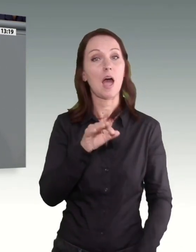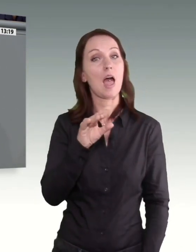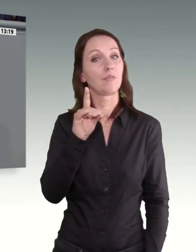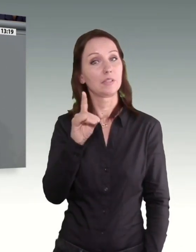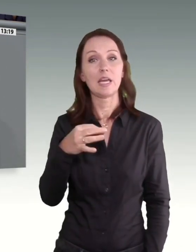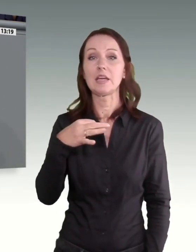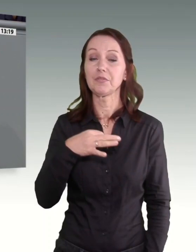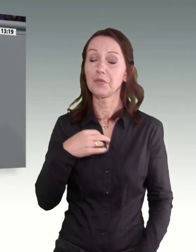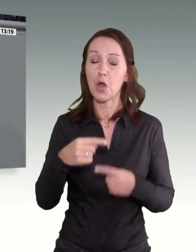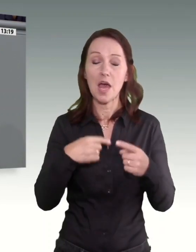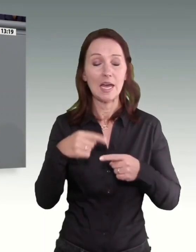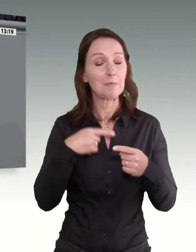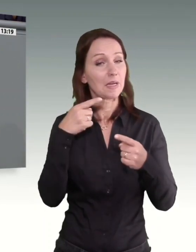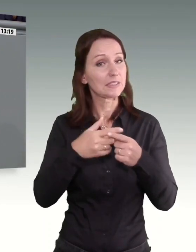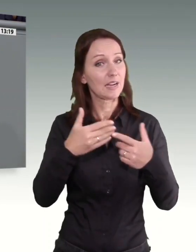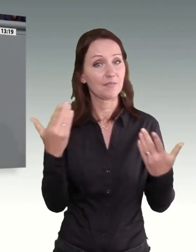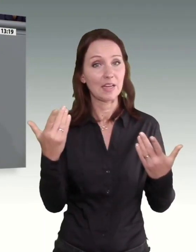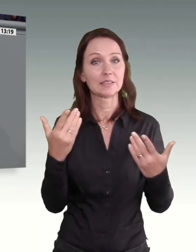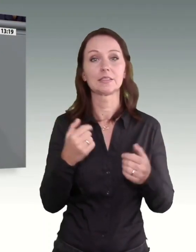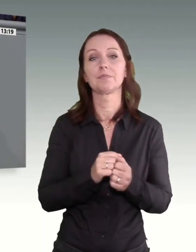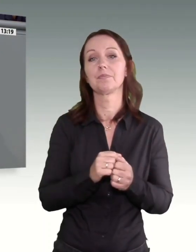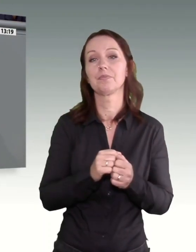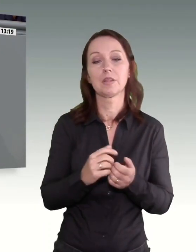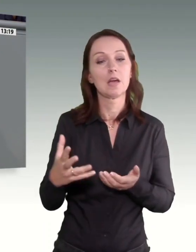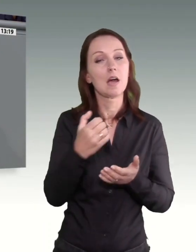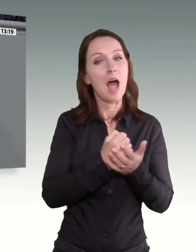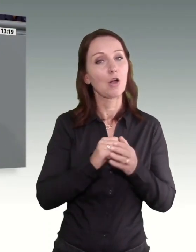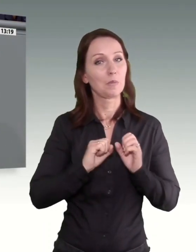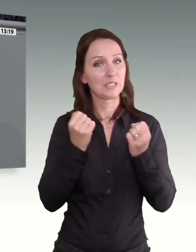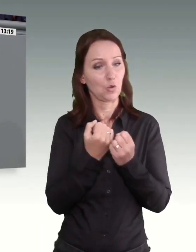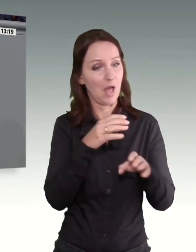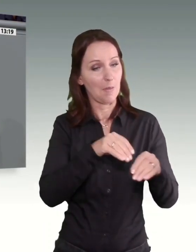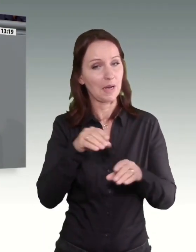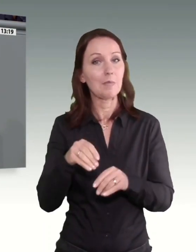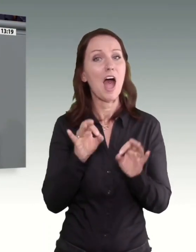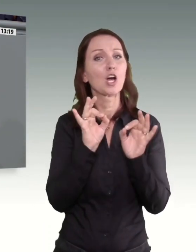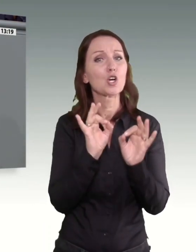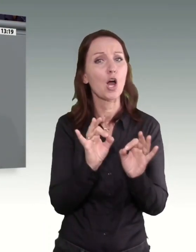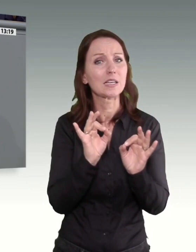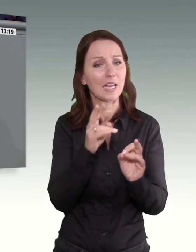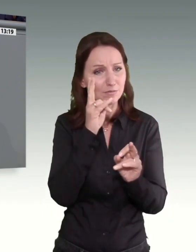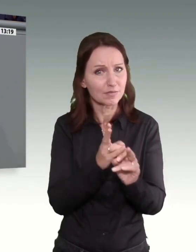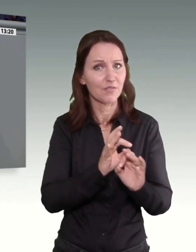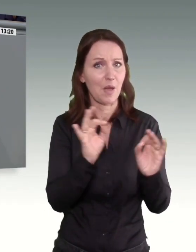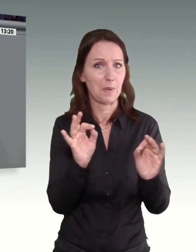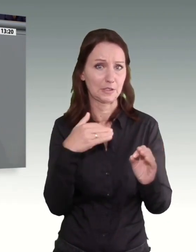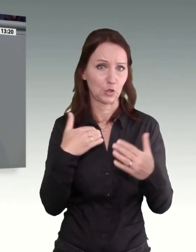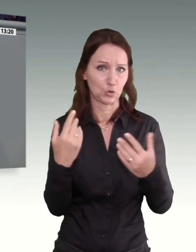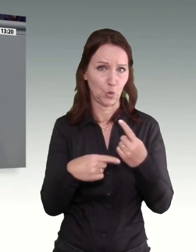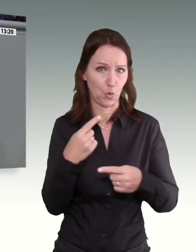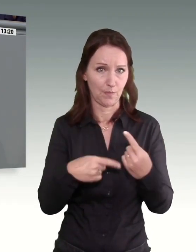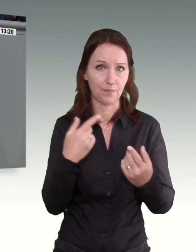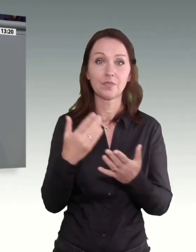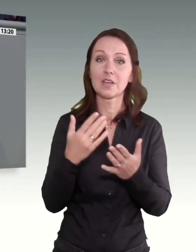um die konkrete Verbesserung der Einkommenssituation der Arbeitnehmer. Aus diesem Grund haben wir den Antrag